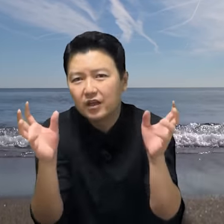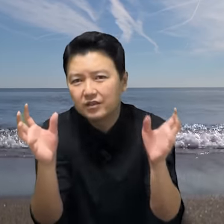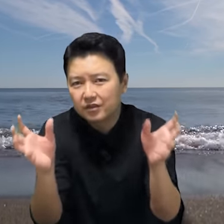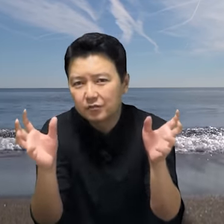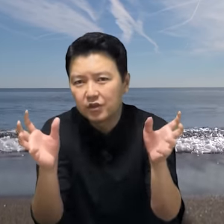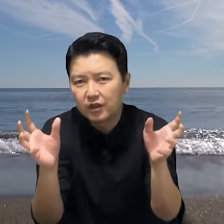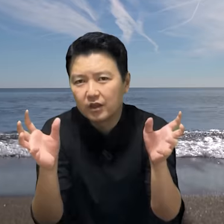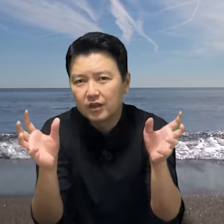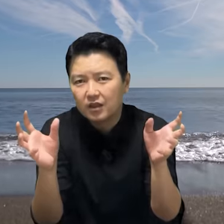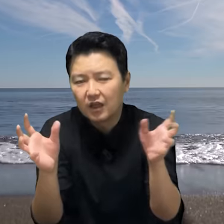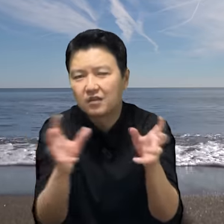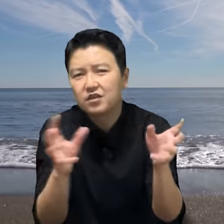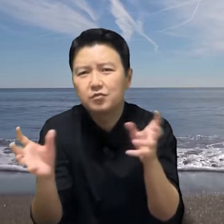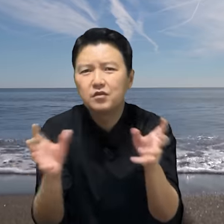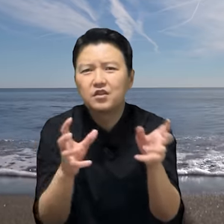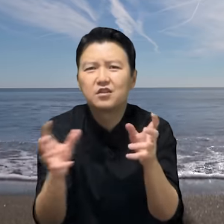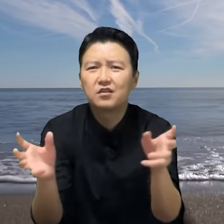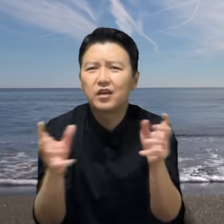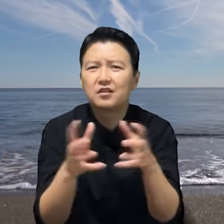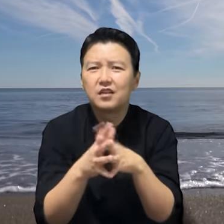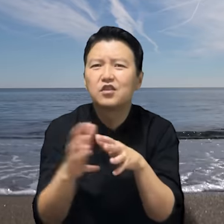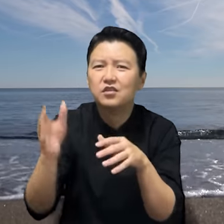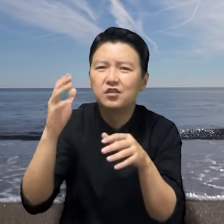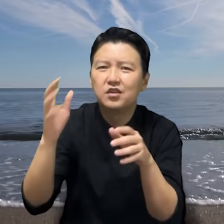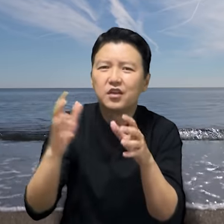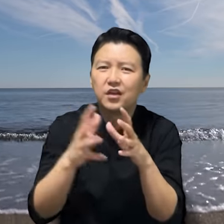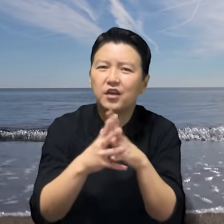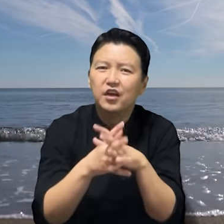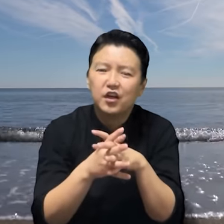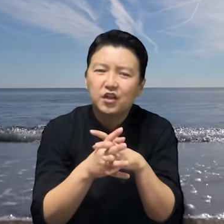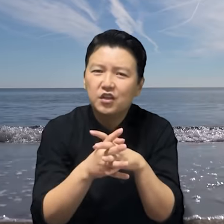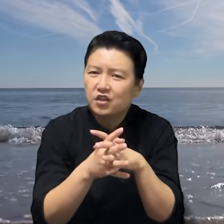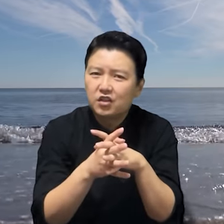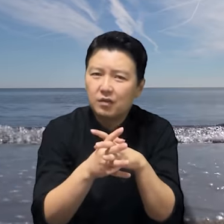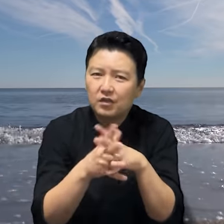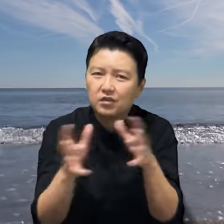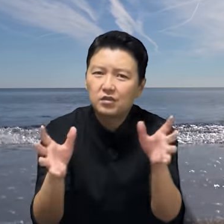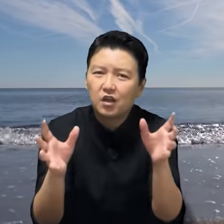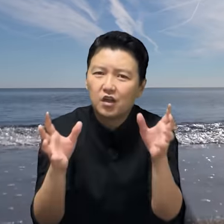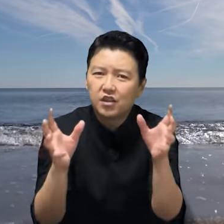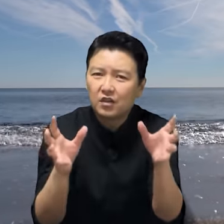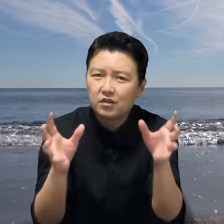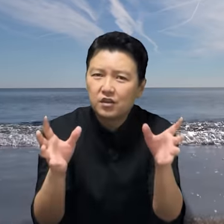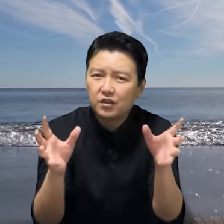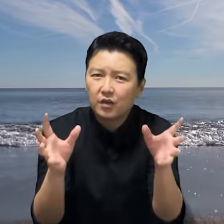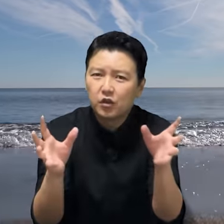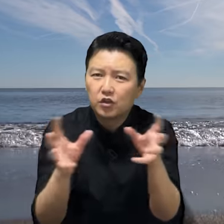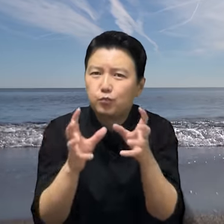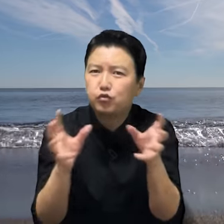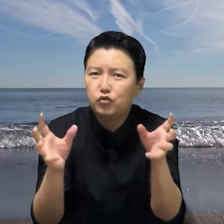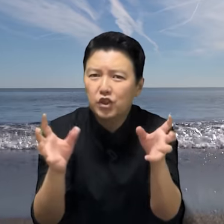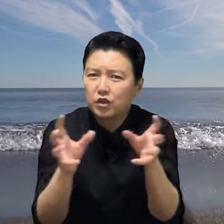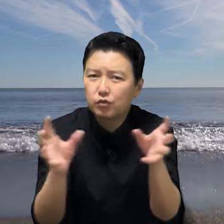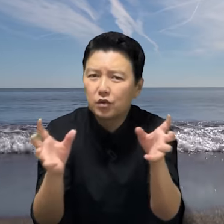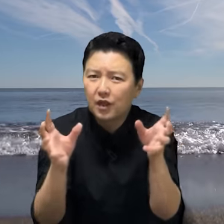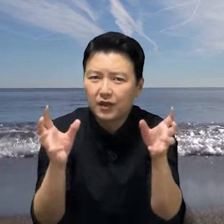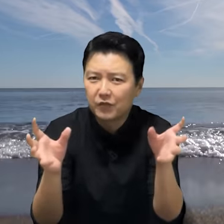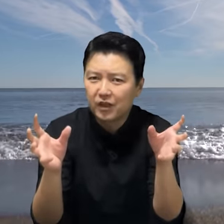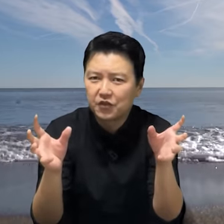있었습니다. 다른 집들은 기껏해야 그냥 전등인데 이 집안은 샹들리에 때문에 그 분위기부터가 남달랐죠.